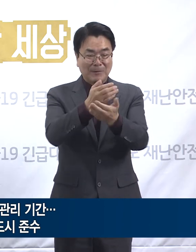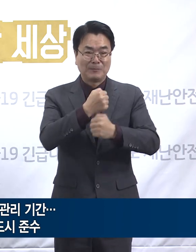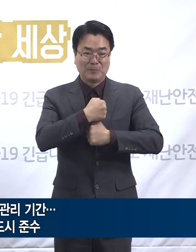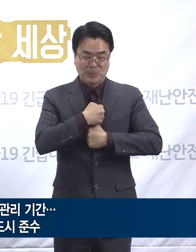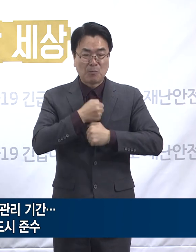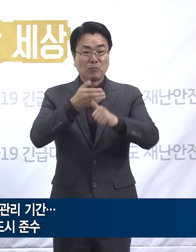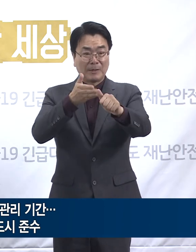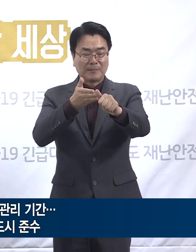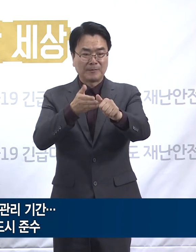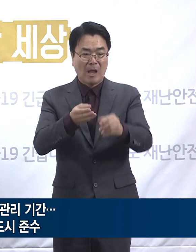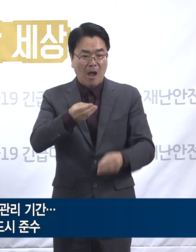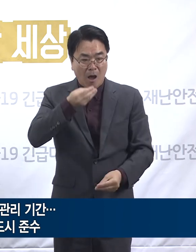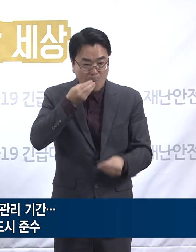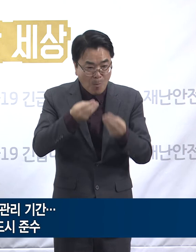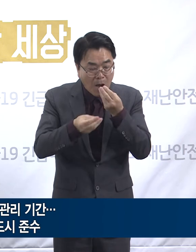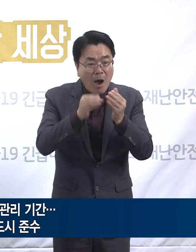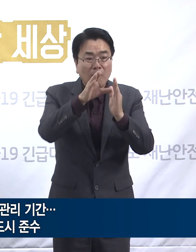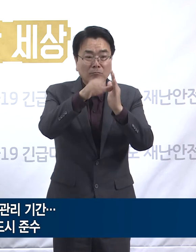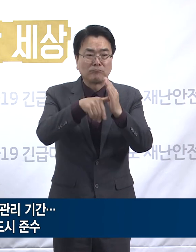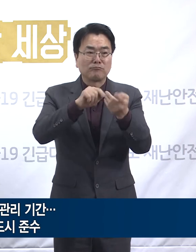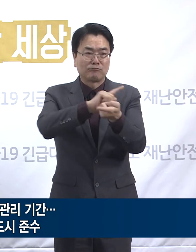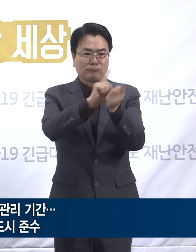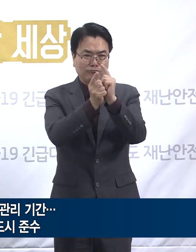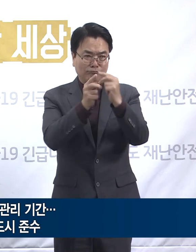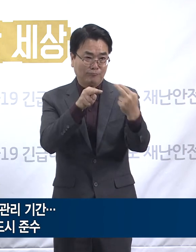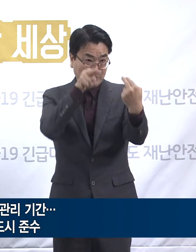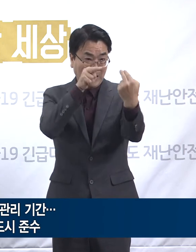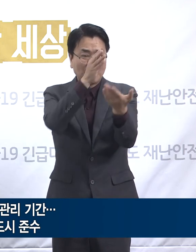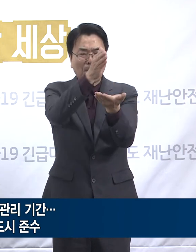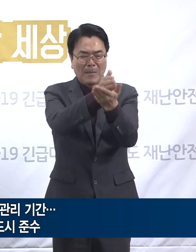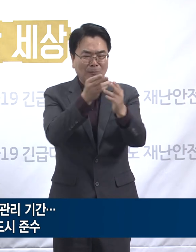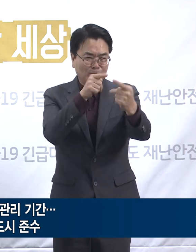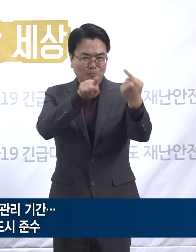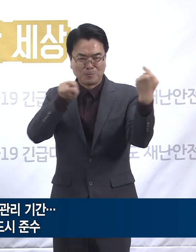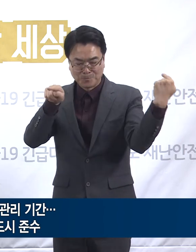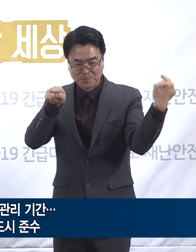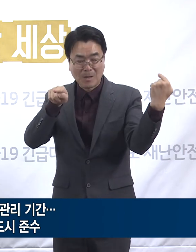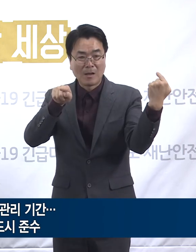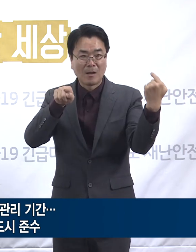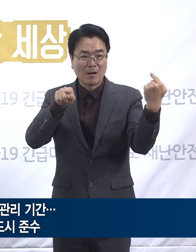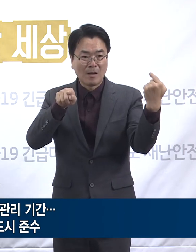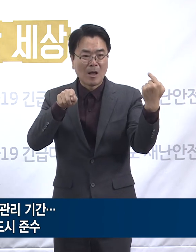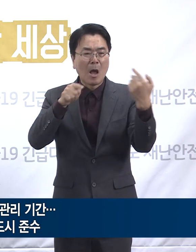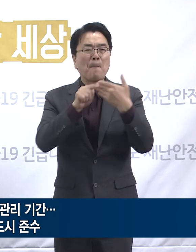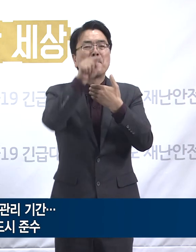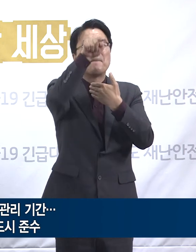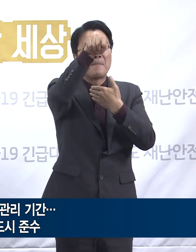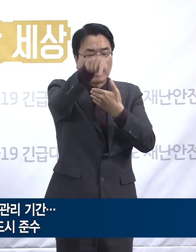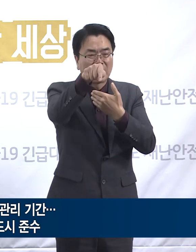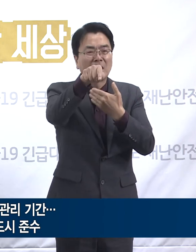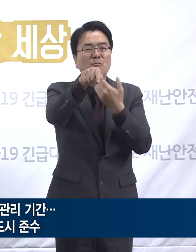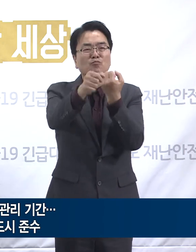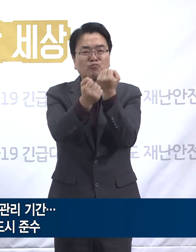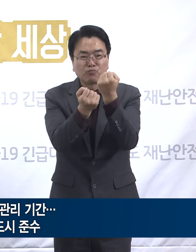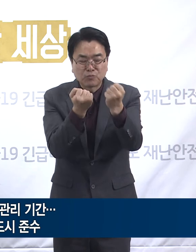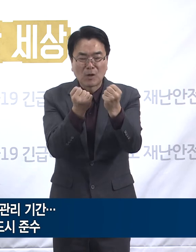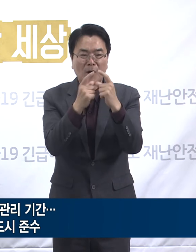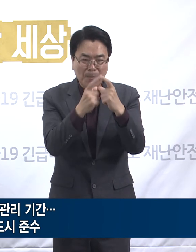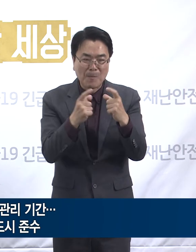음식물 섭취할 때에도 서로 마주 보지 않도록 해주시고 개방된 야외일지라도 마스크는 상시